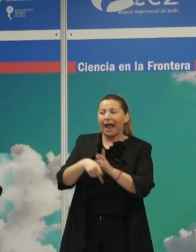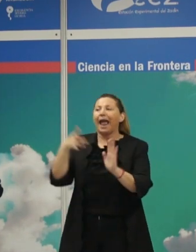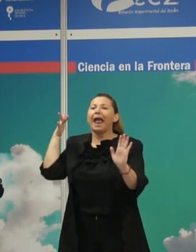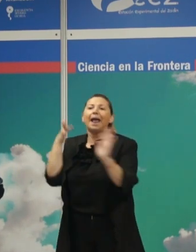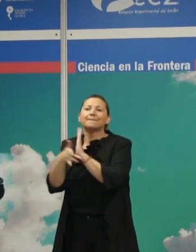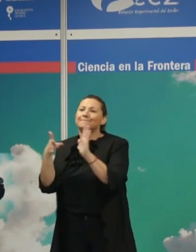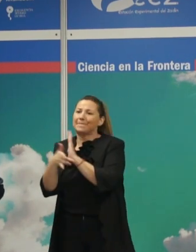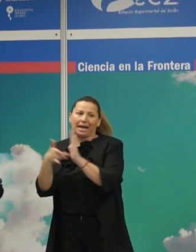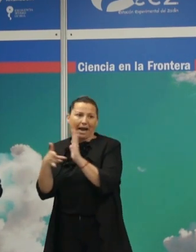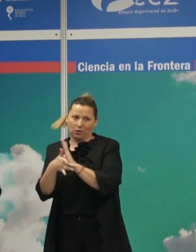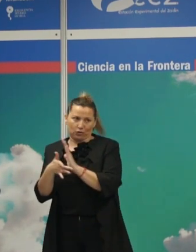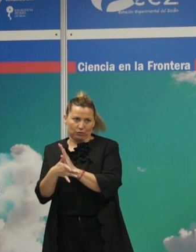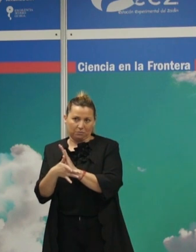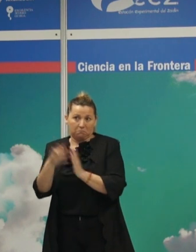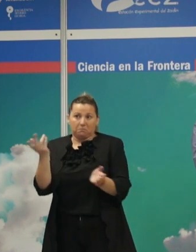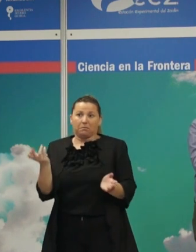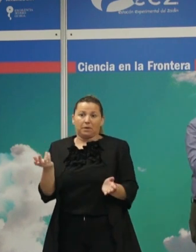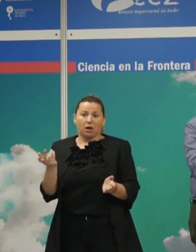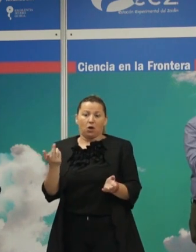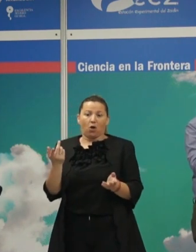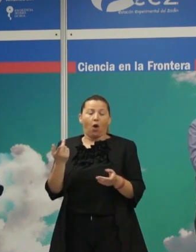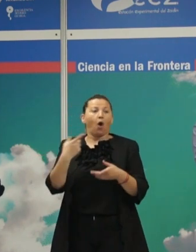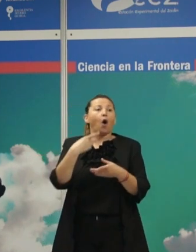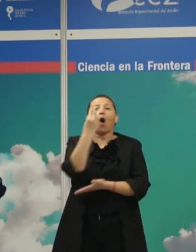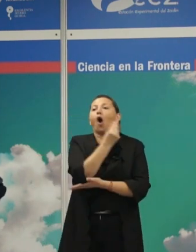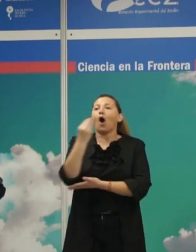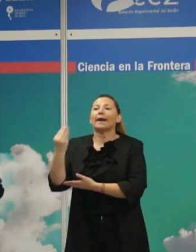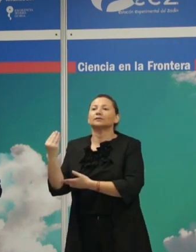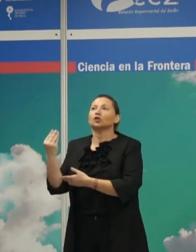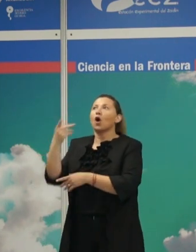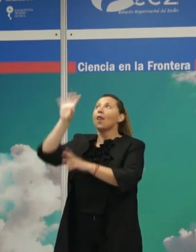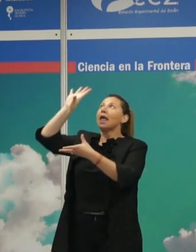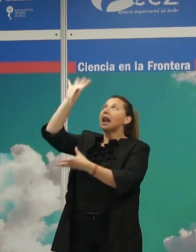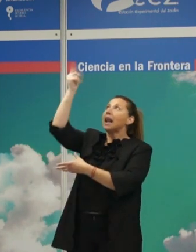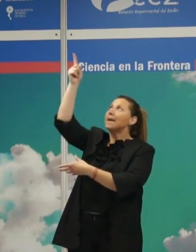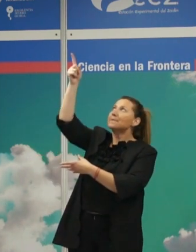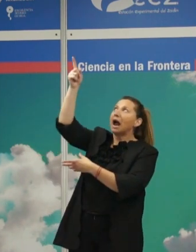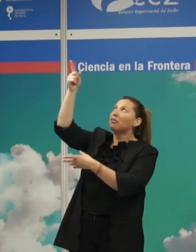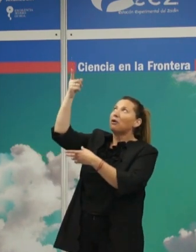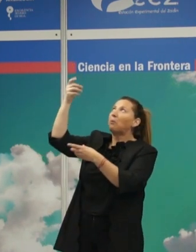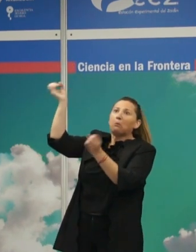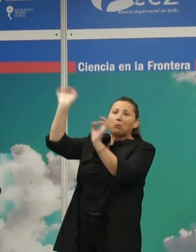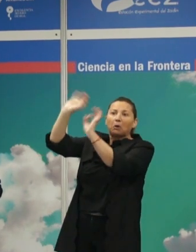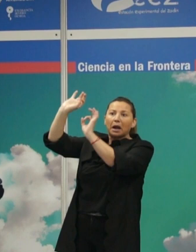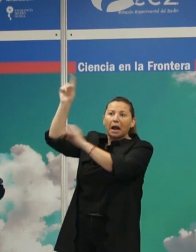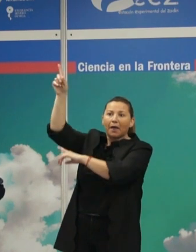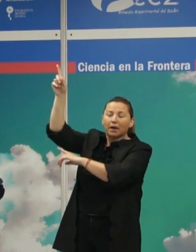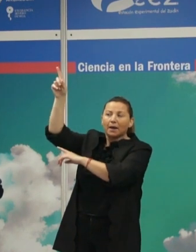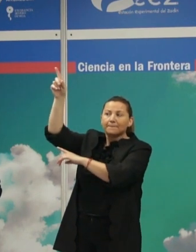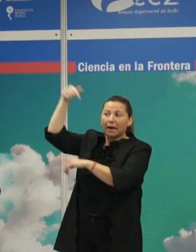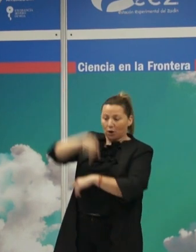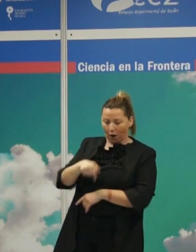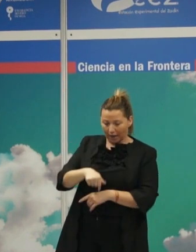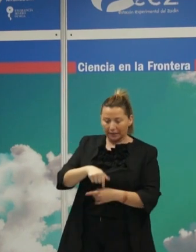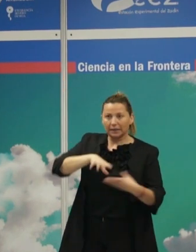que representa el sonido. Obviamente, los objetos espaciales no emiten sonido, emiten esa luz que podemos detectar, pero insisto en que luego la podemos transformar de